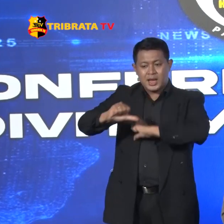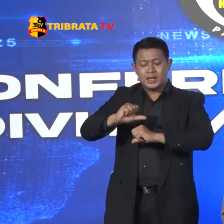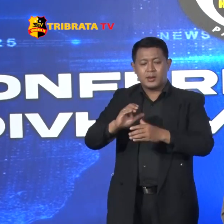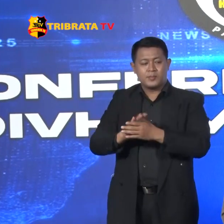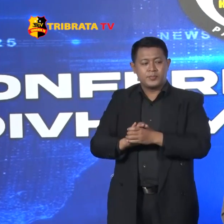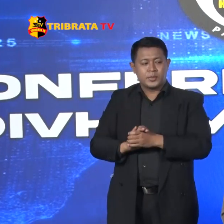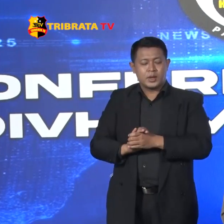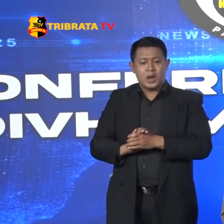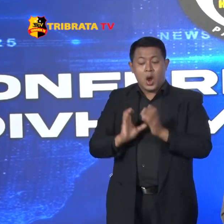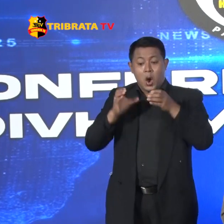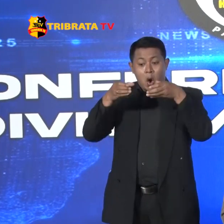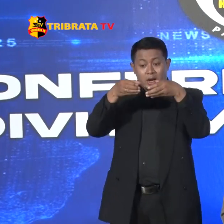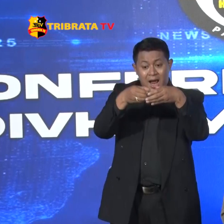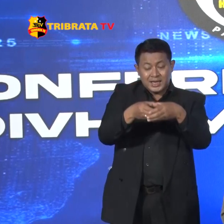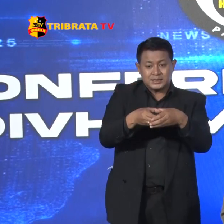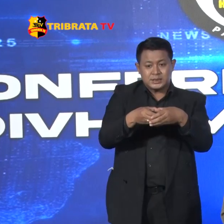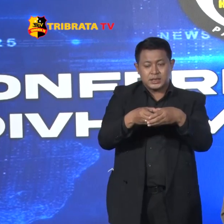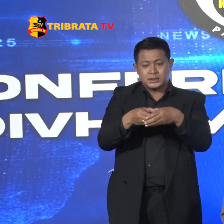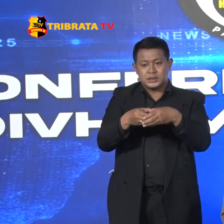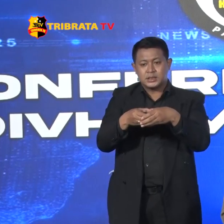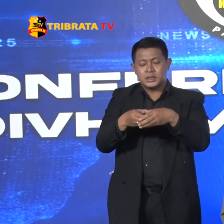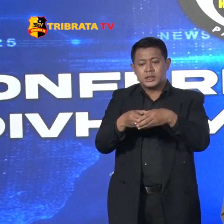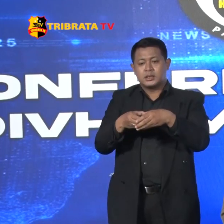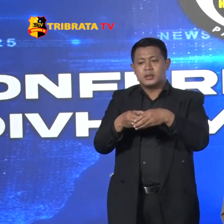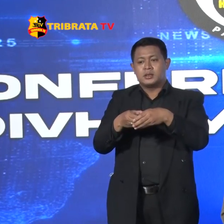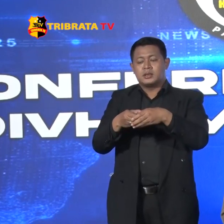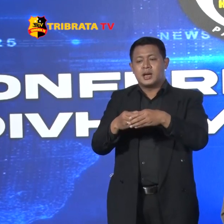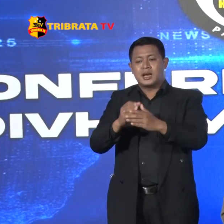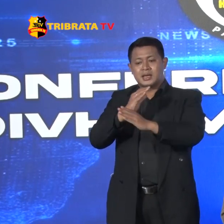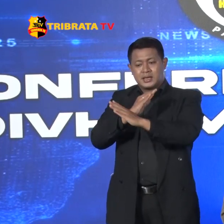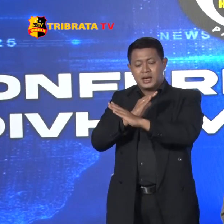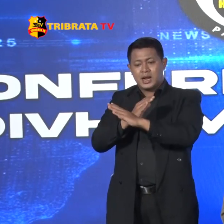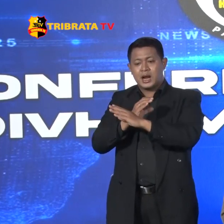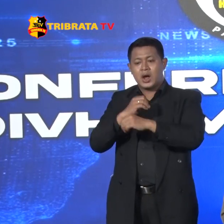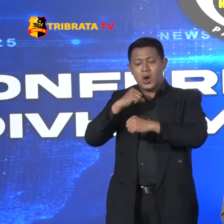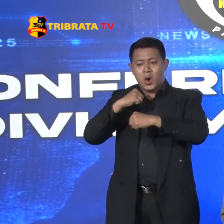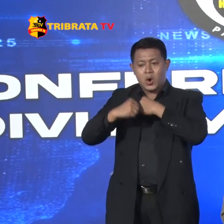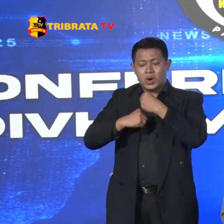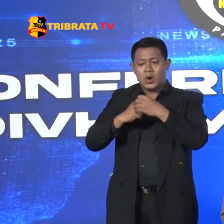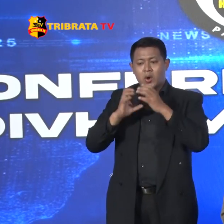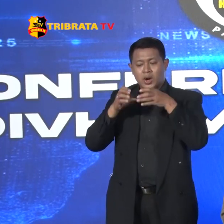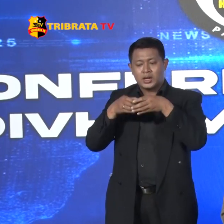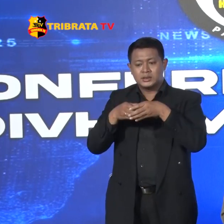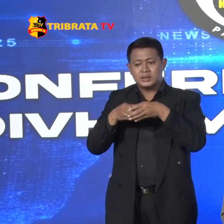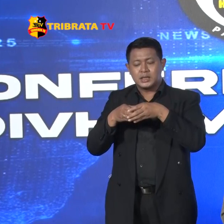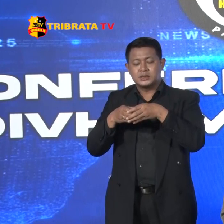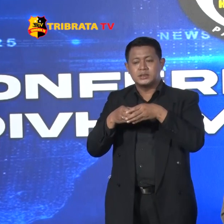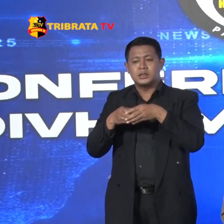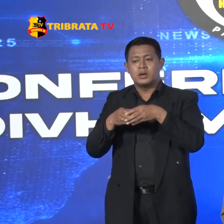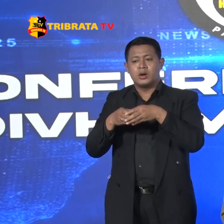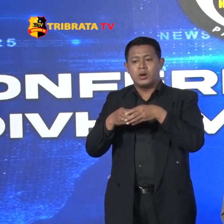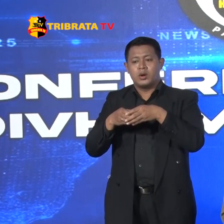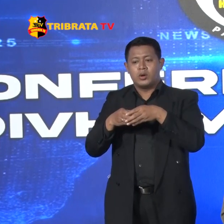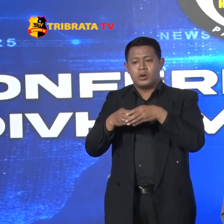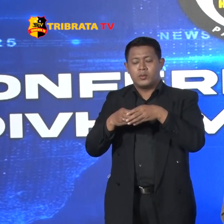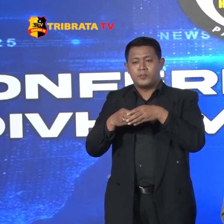Organisasinya Jadi Yang Dilarang Adalah Organisasi Tersebut Jadi Bukan Dia